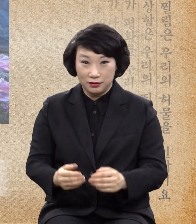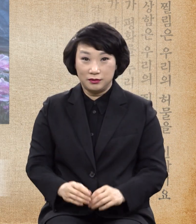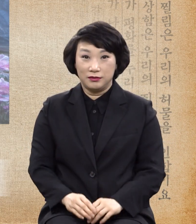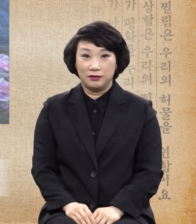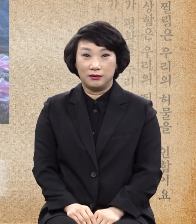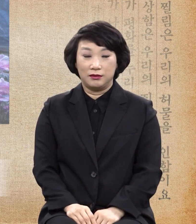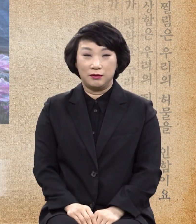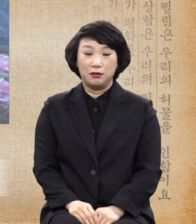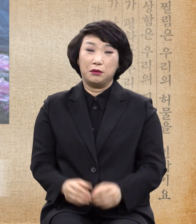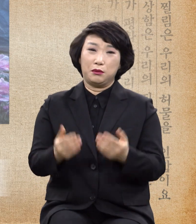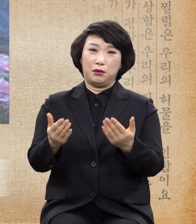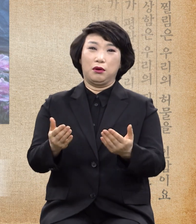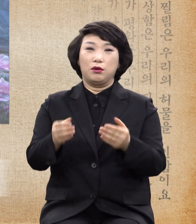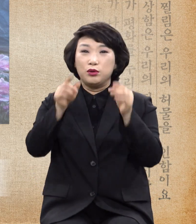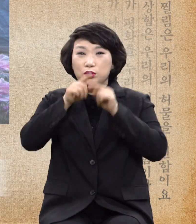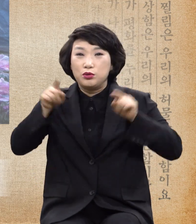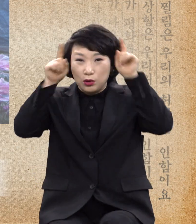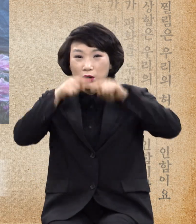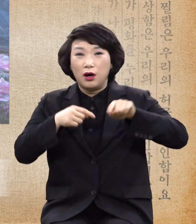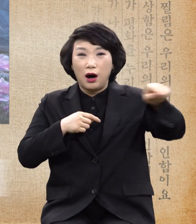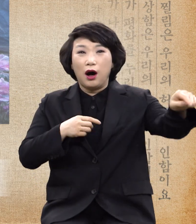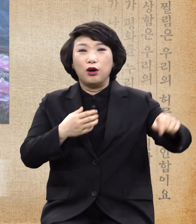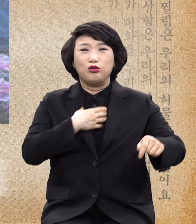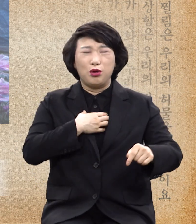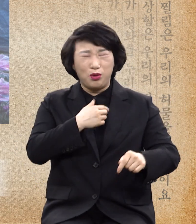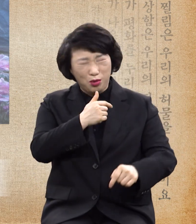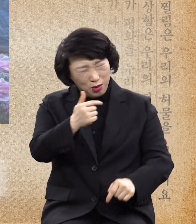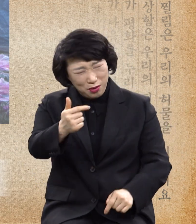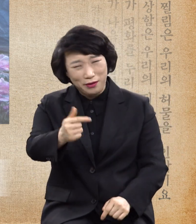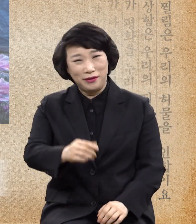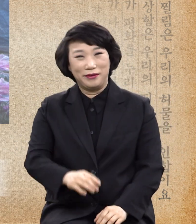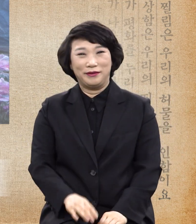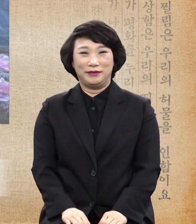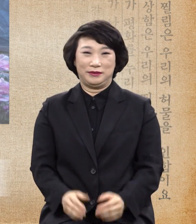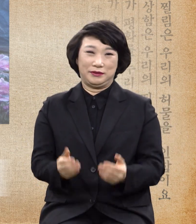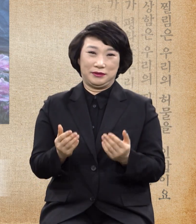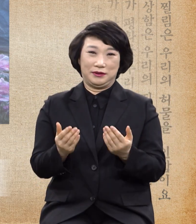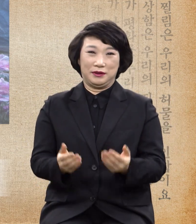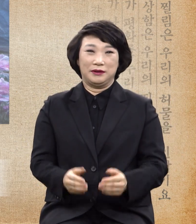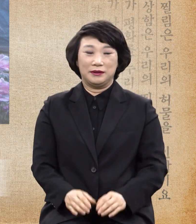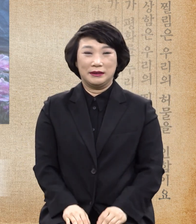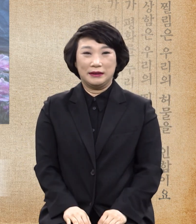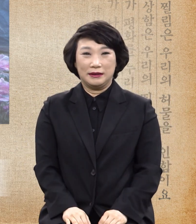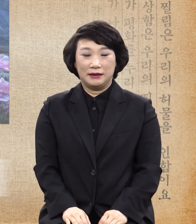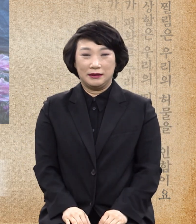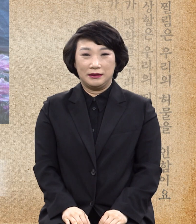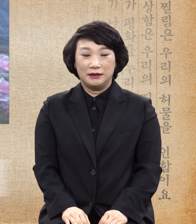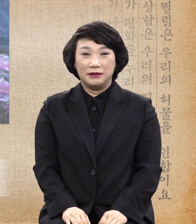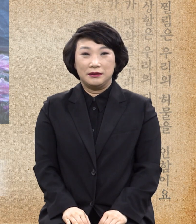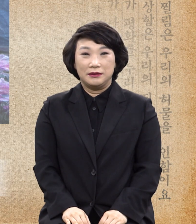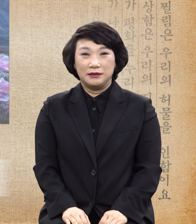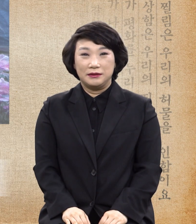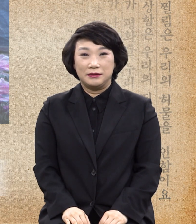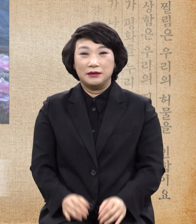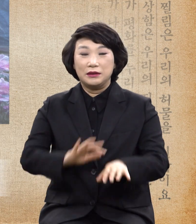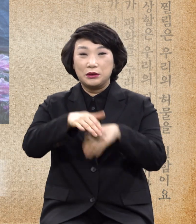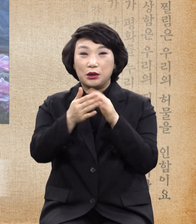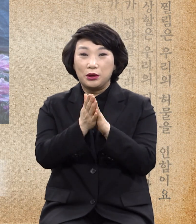이 사람은 지옥 갈 가망성으로 충만하잖아요 그래서 이 신 저 이베소서 6장